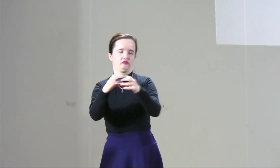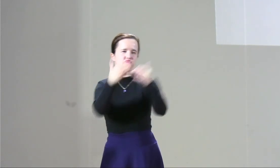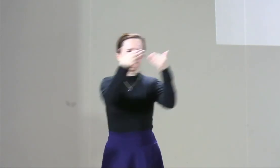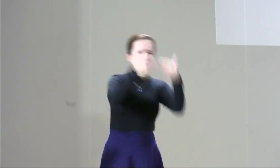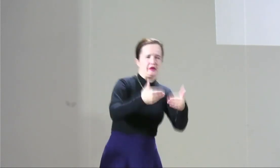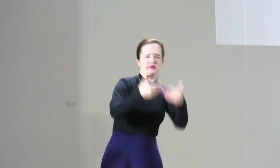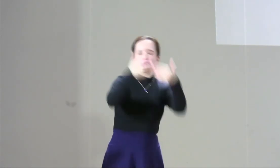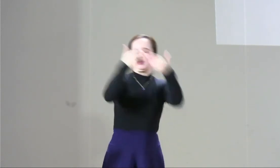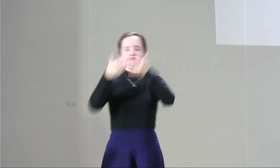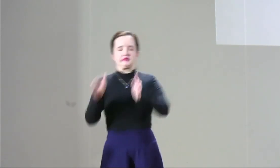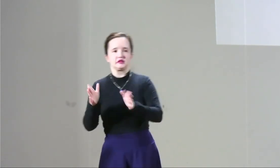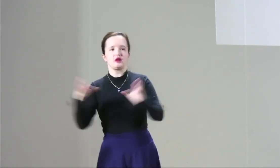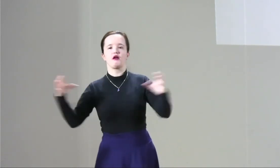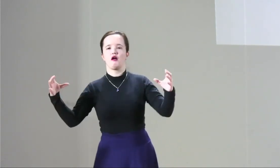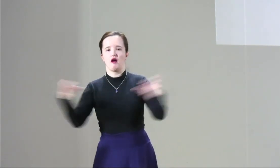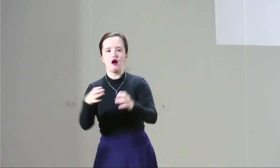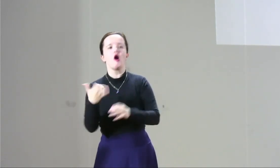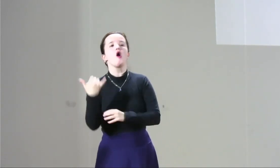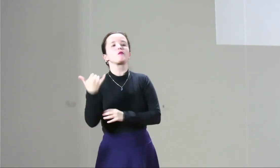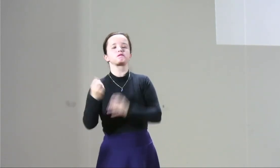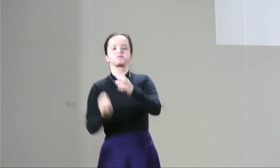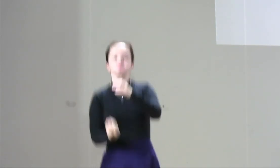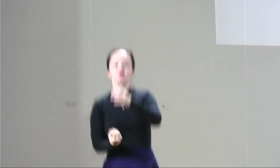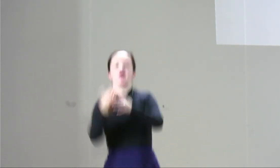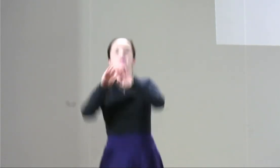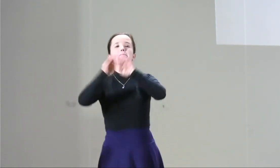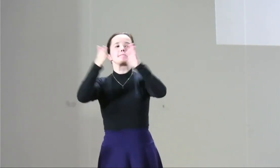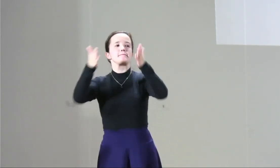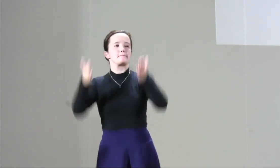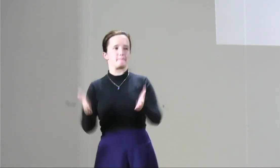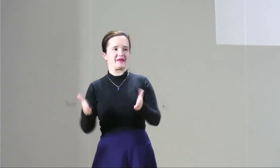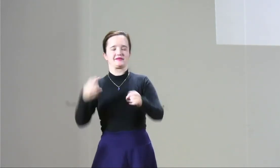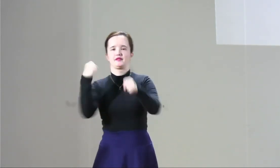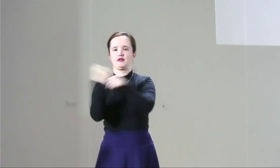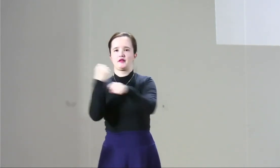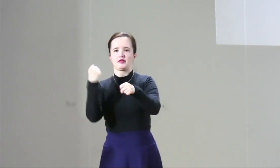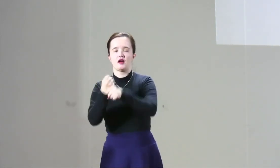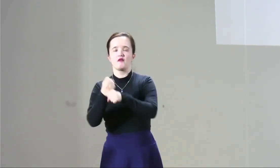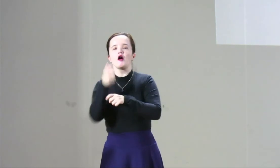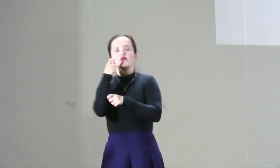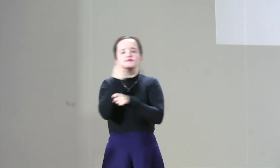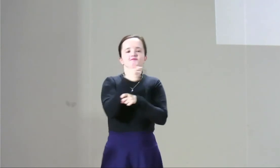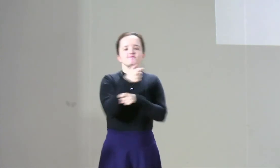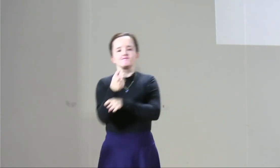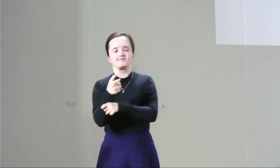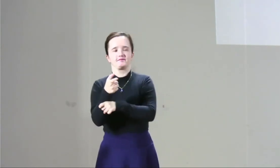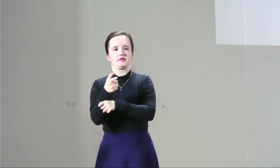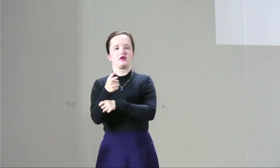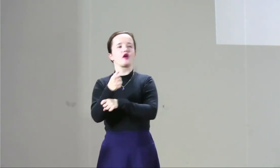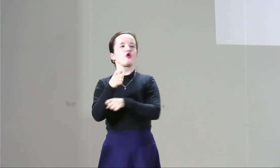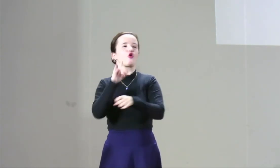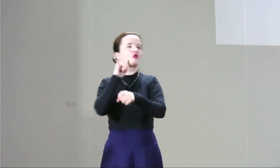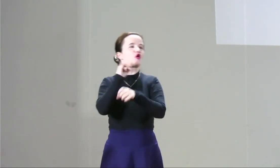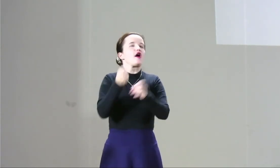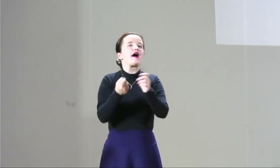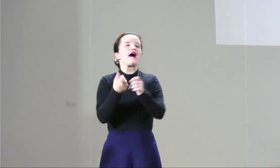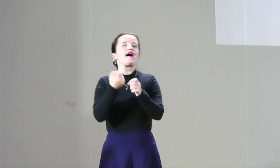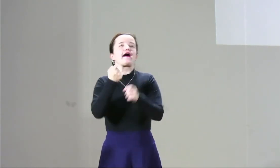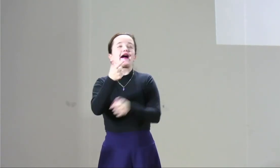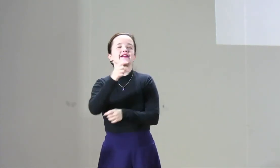el colectivo de mujeres con discapacidad entonces está allí y surge allí una mesa de trabajo una mesa